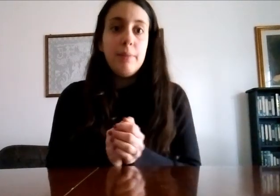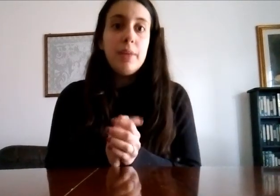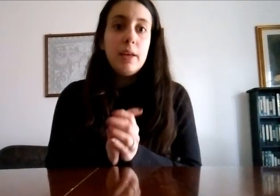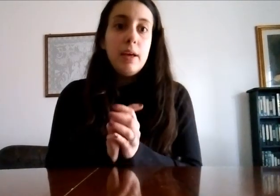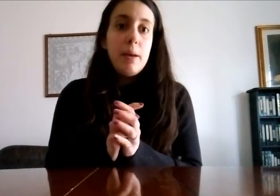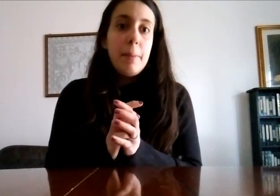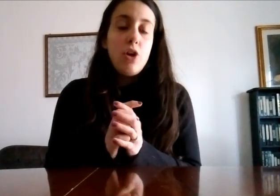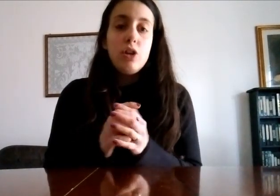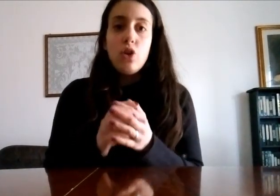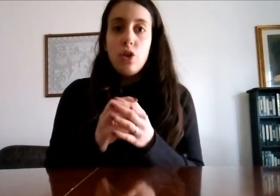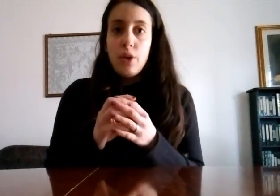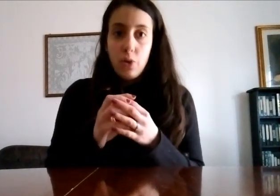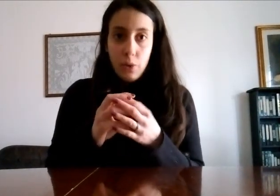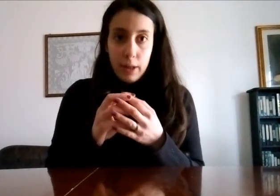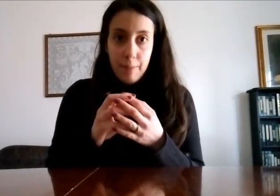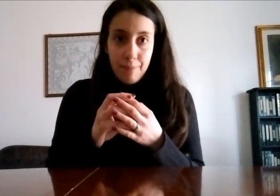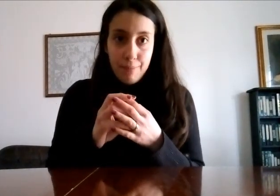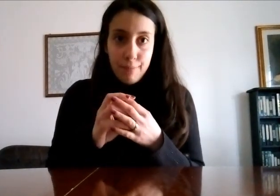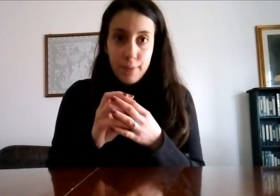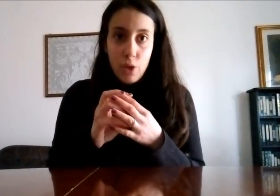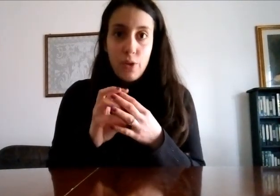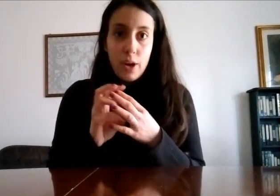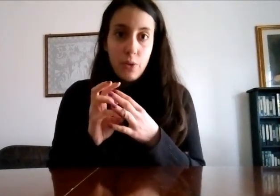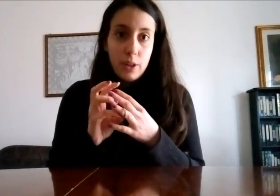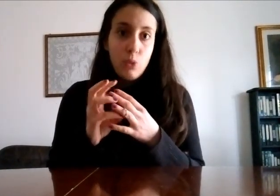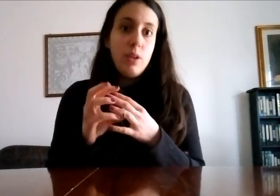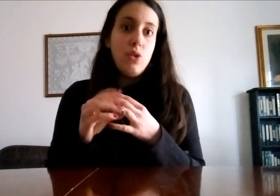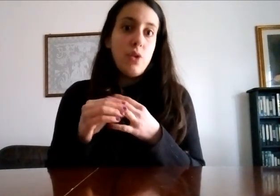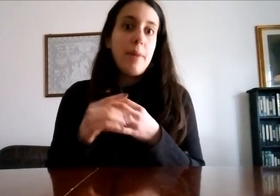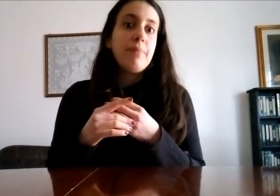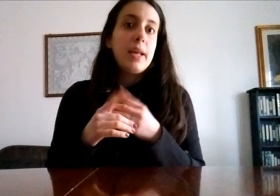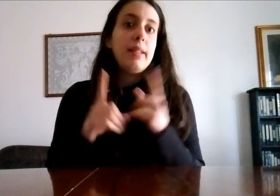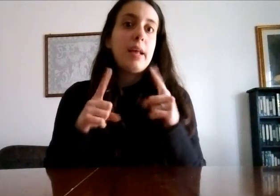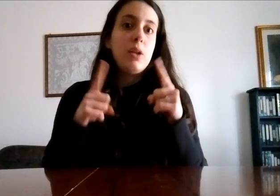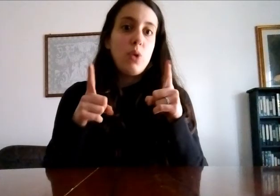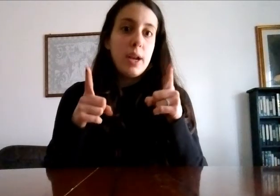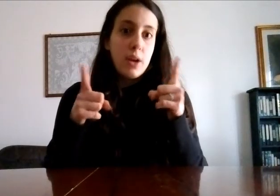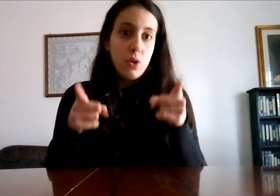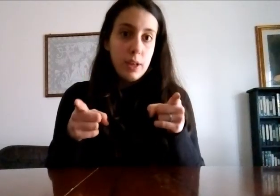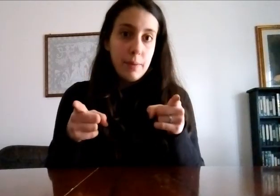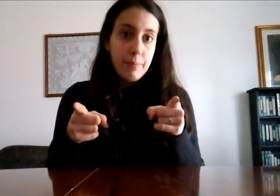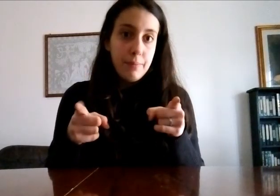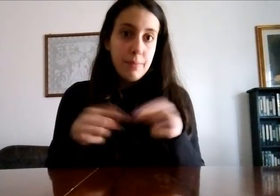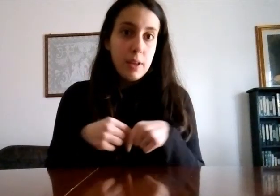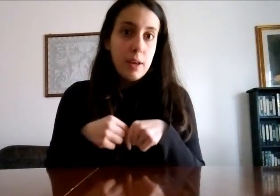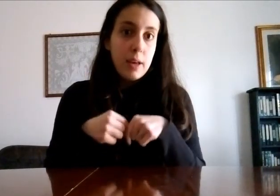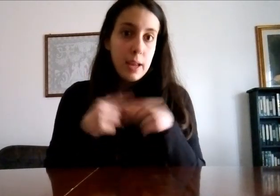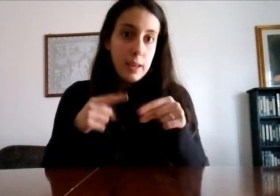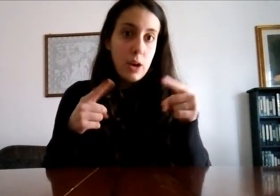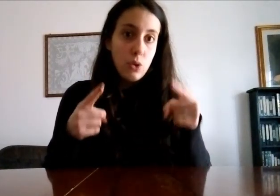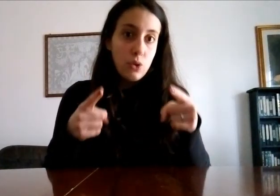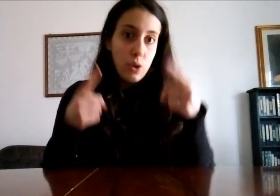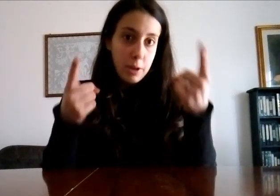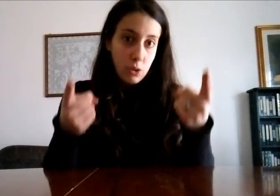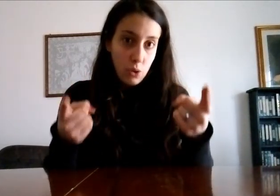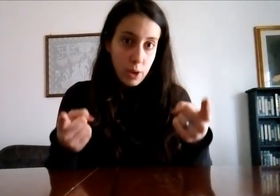però dico io una cosa dico io una cosa tu signora che sai che il tuo cane è così che ringhia contro le persone